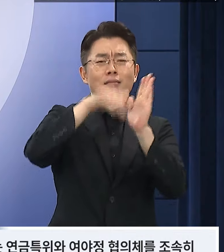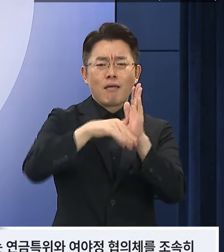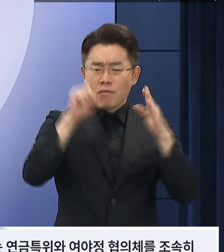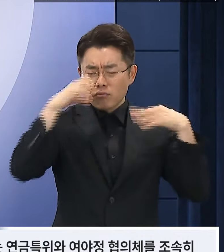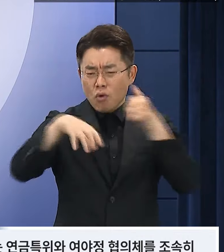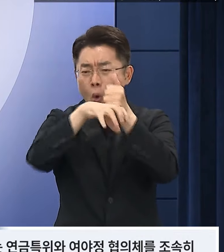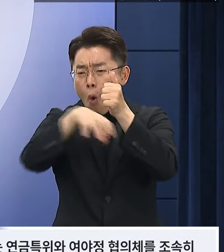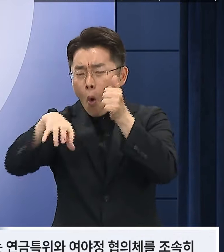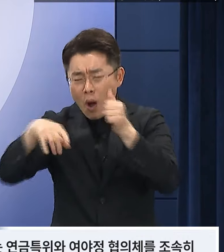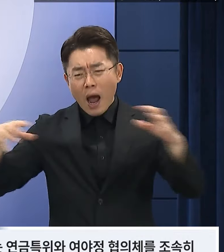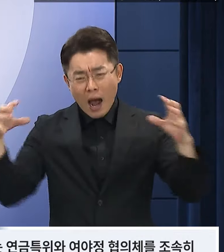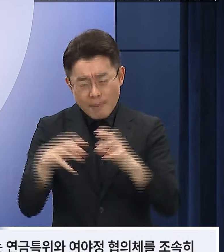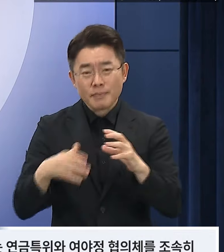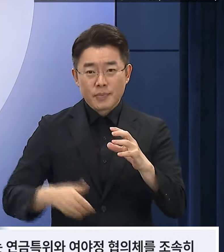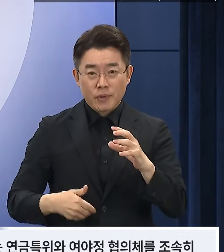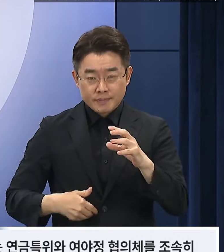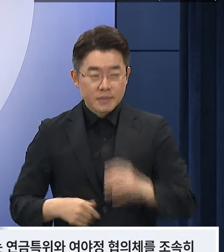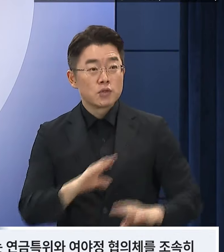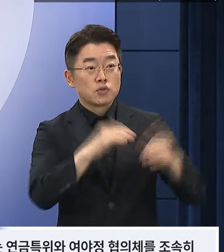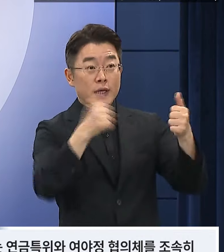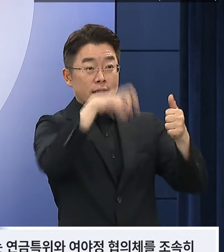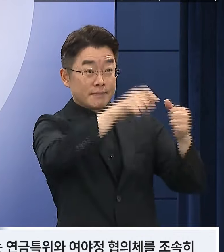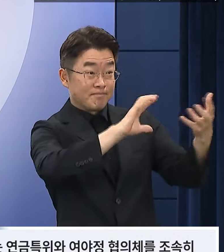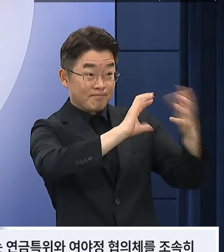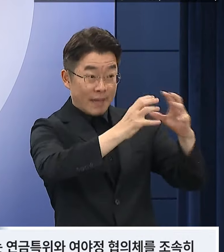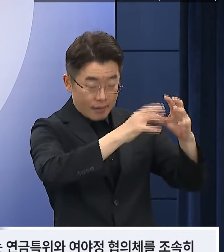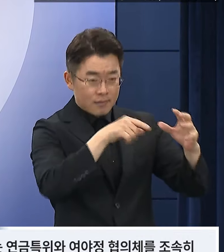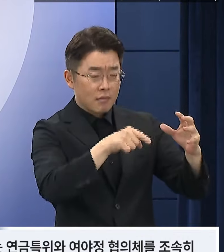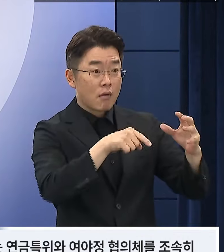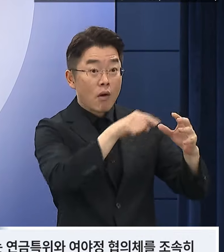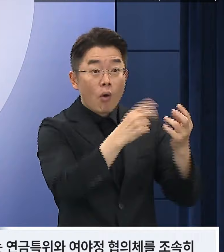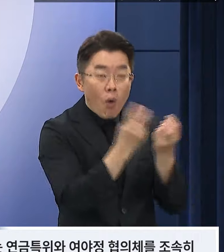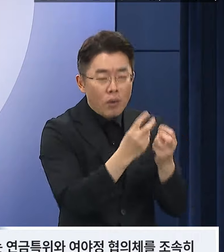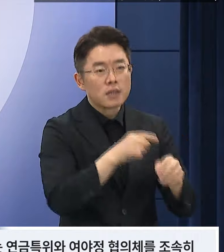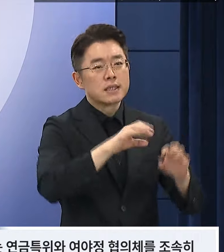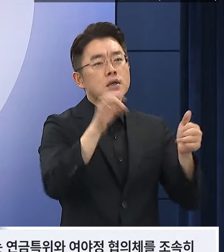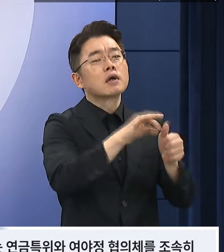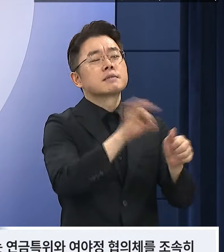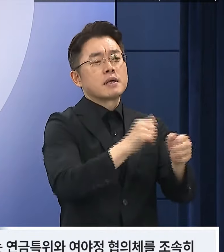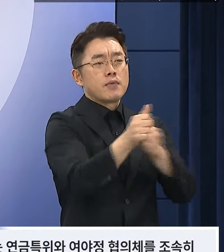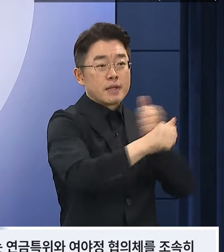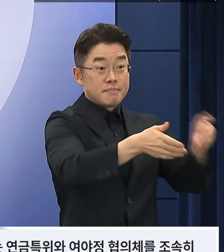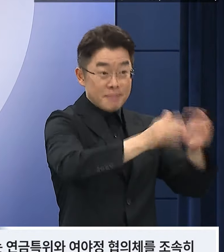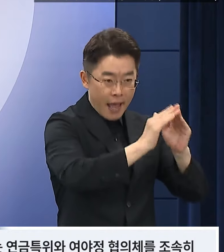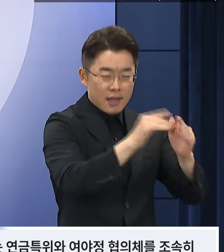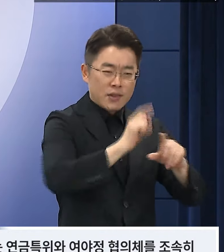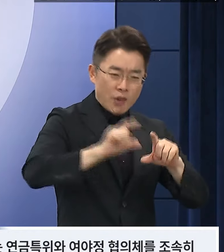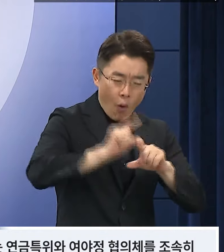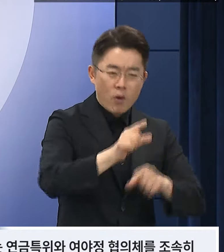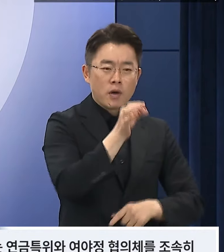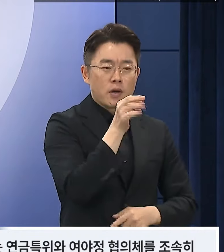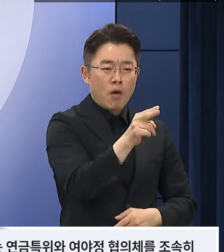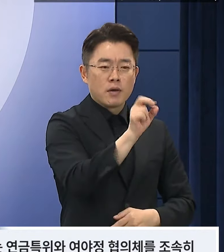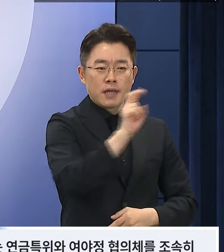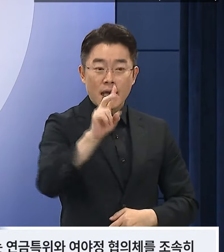있으므로 국회는 연금특위와 여야정 협의체를 조속히 설치하여